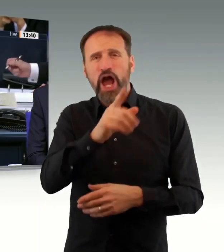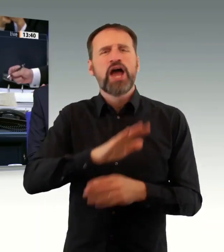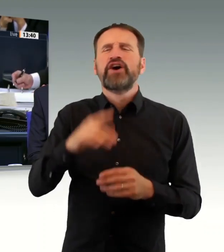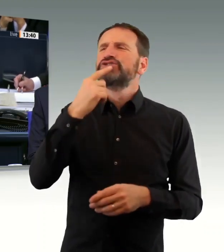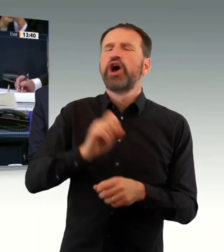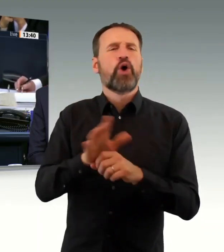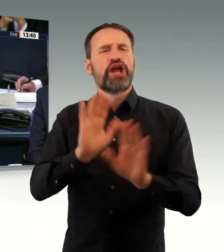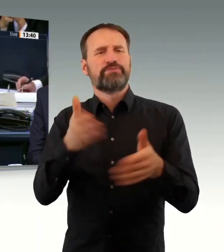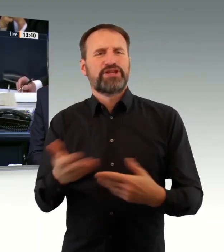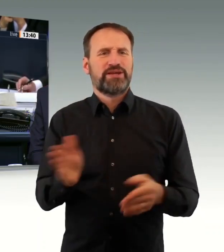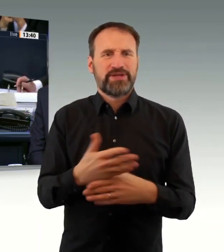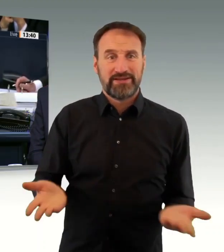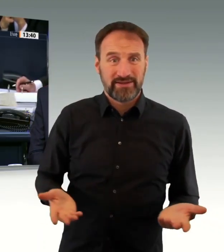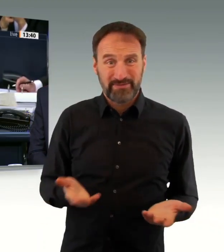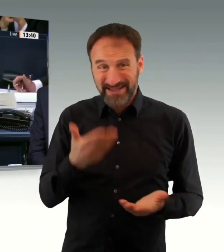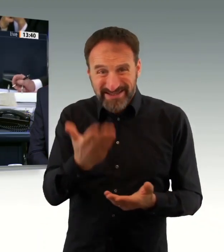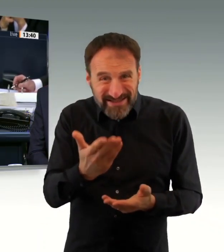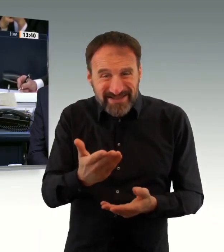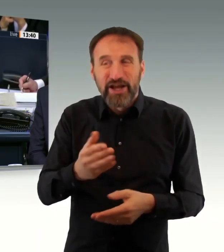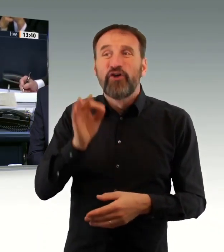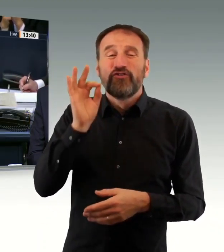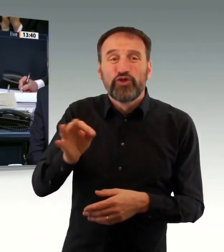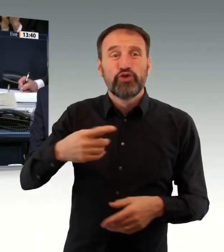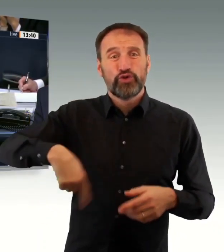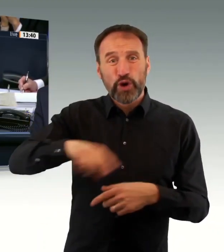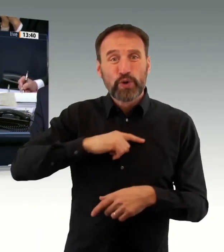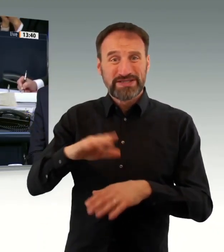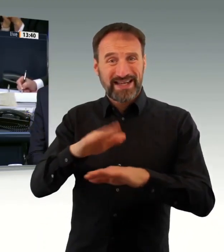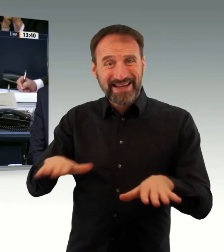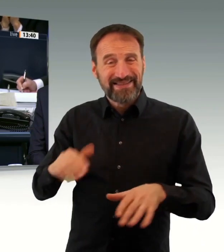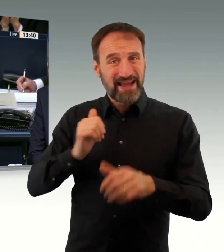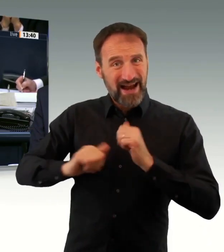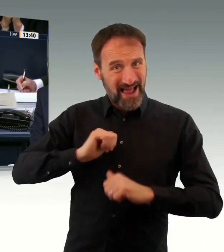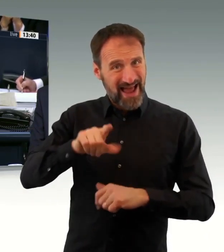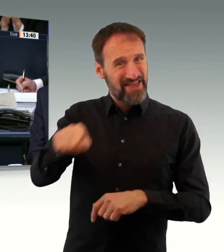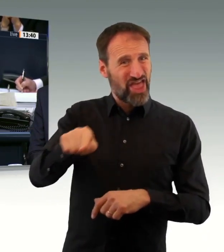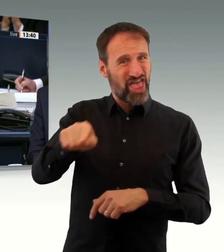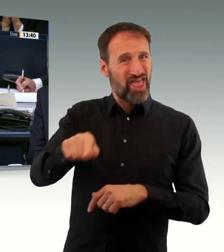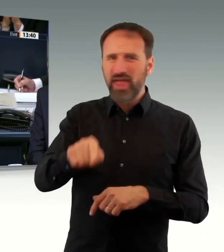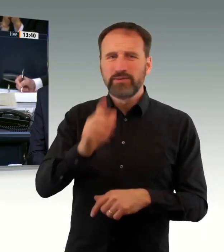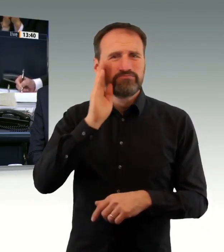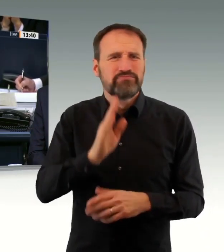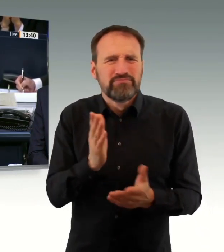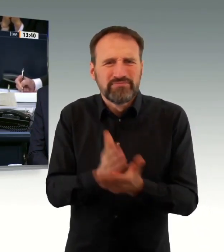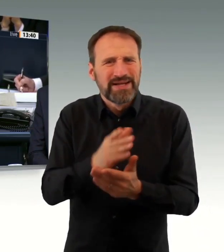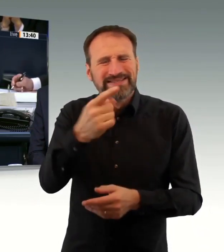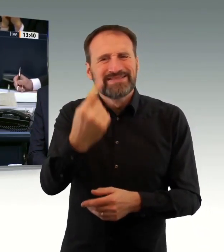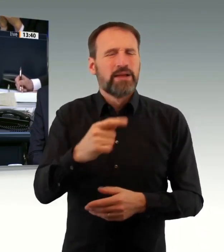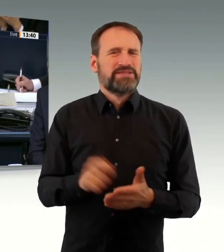dass wir hier im Saal keine Fotos schießen aus Debatten, die dann anschließend gepostet werden. Ich wollte das noch einmal sagen.